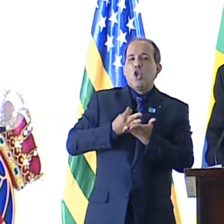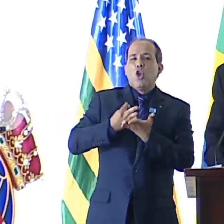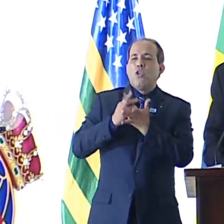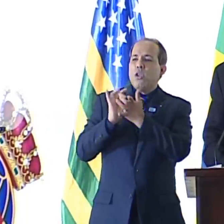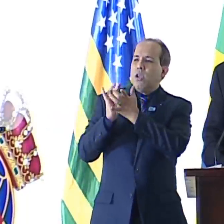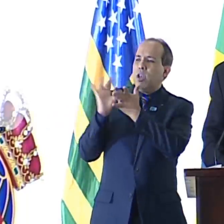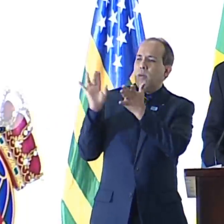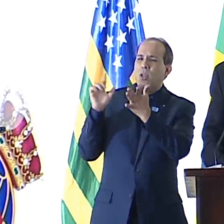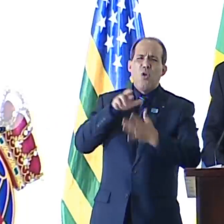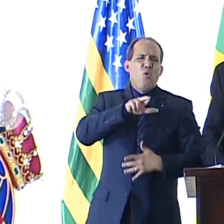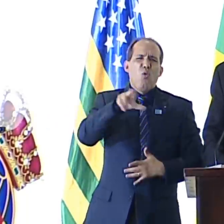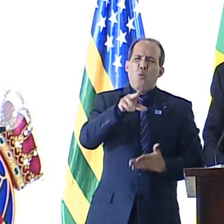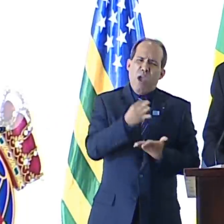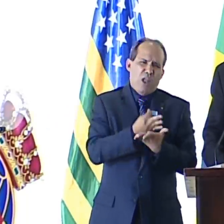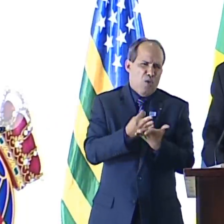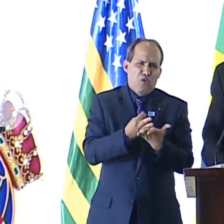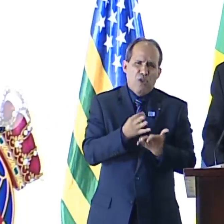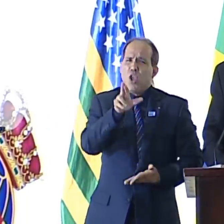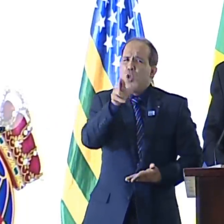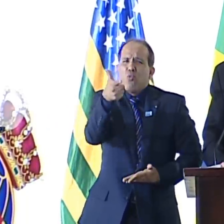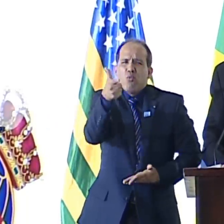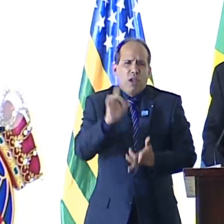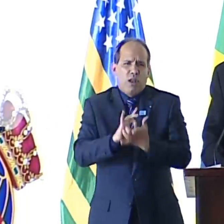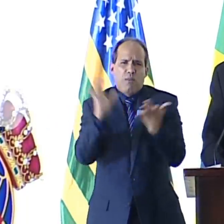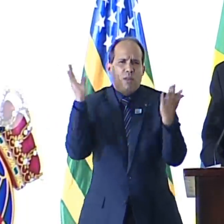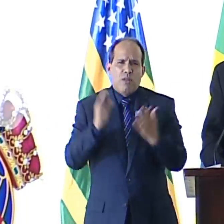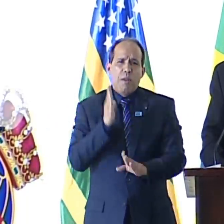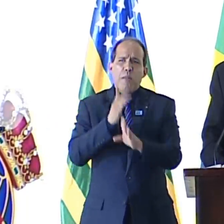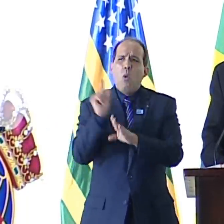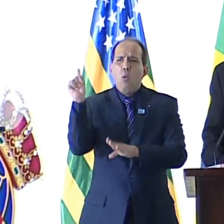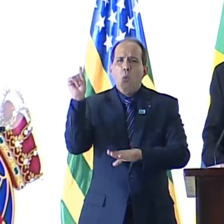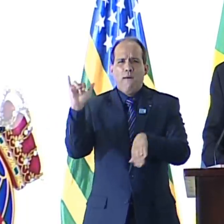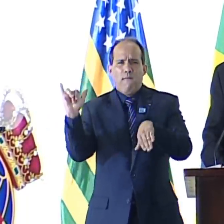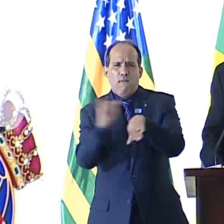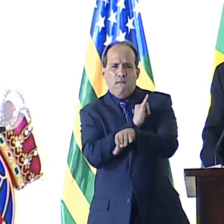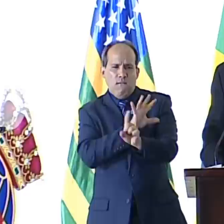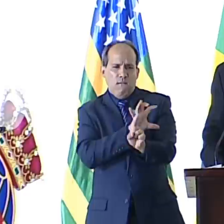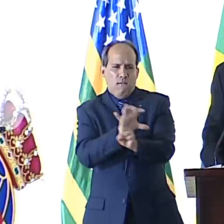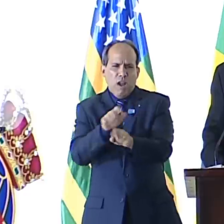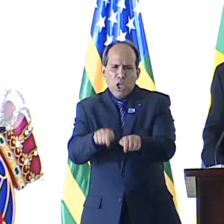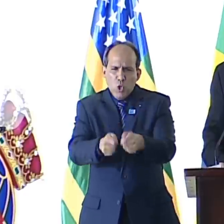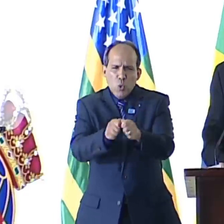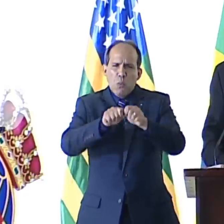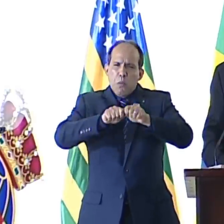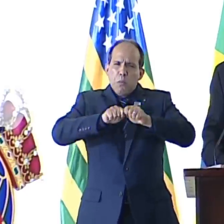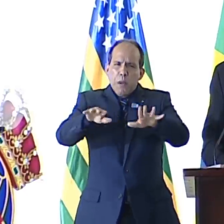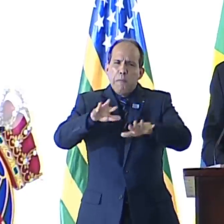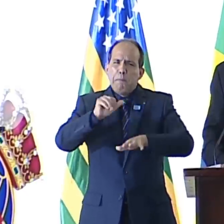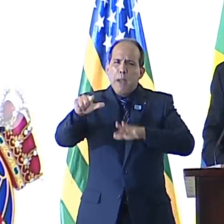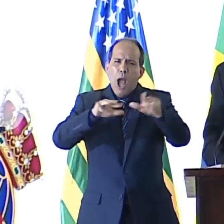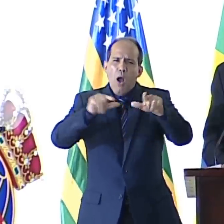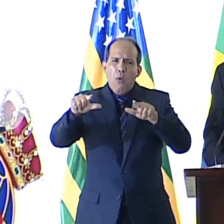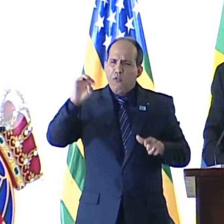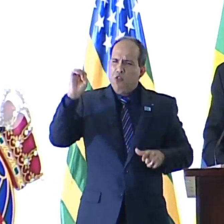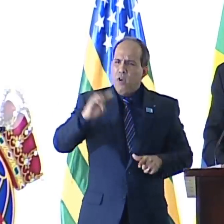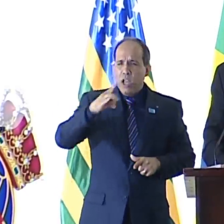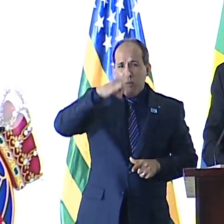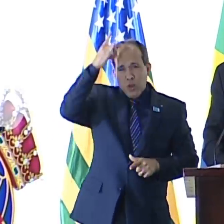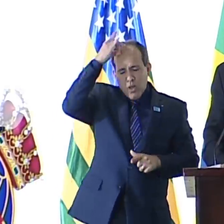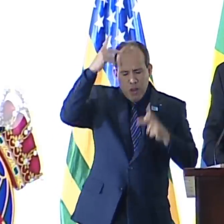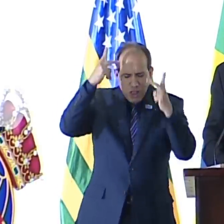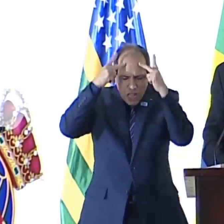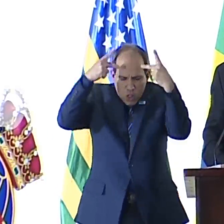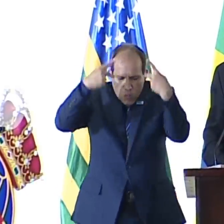que nem é teologia, nem muito menos de libertação, mas sim um instrumento para corromper e estraçalhar a fé e a espiritualidade natural dos